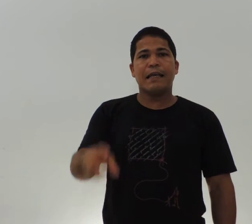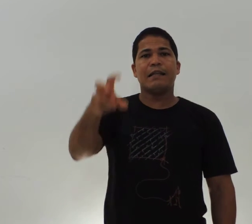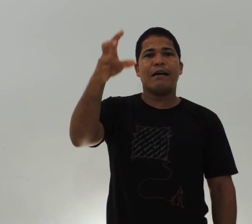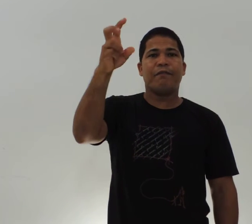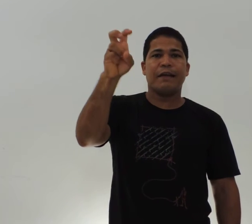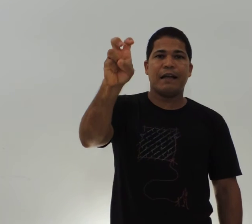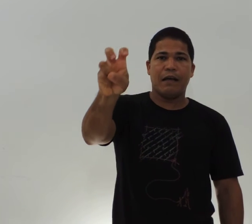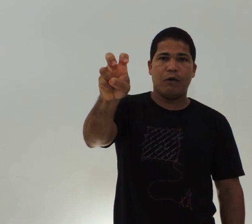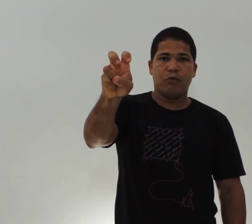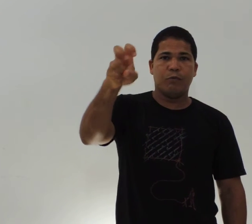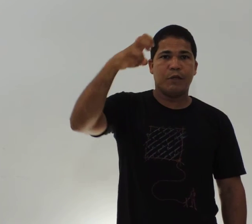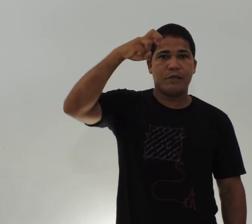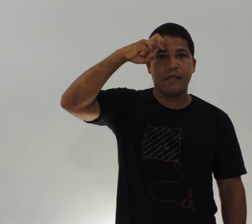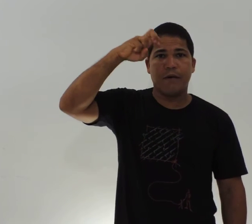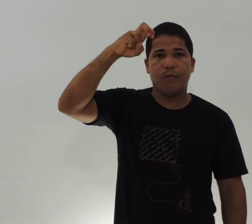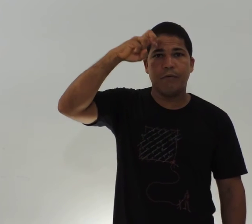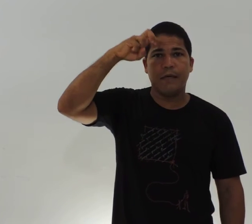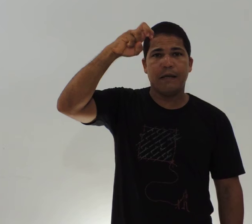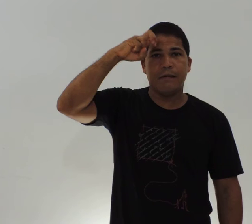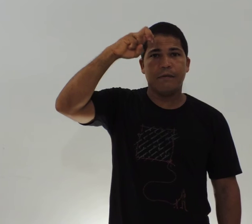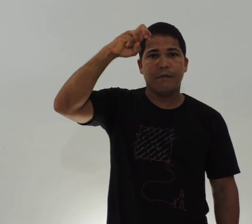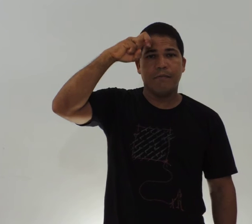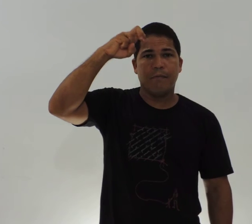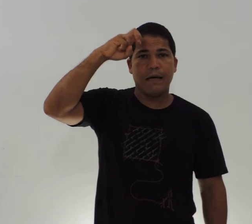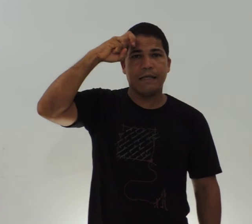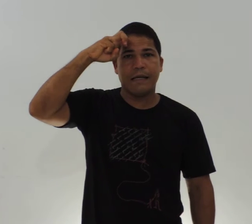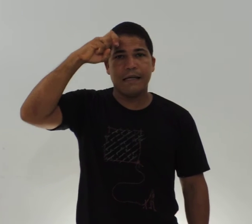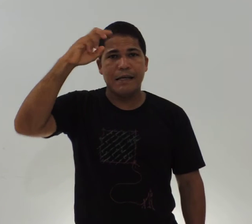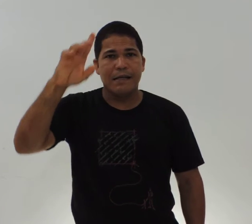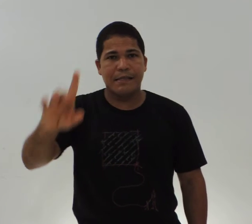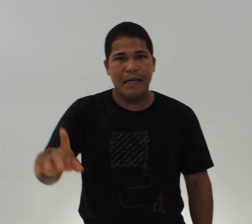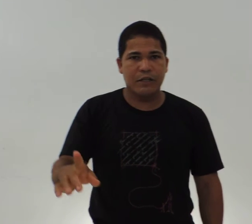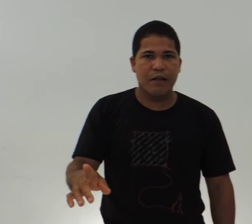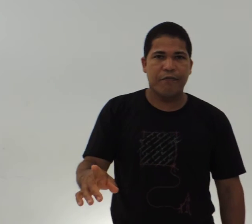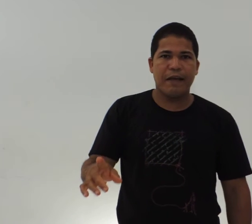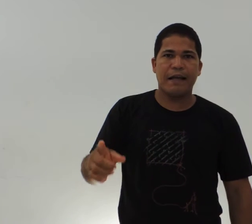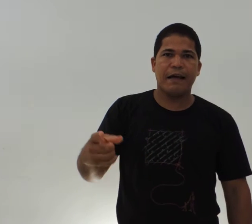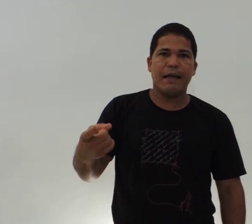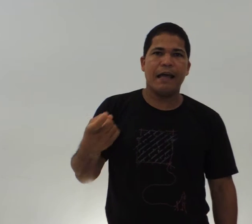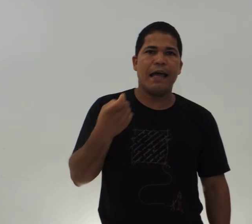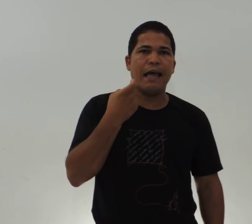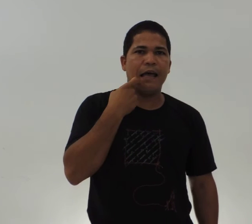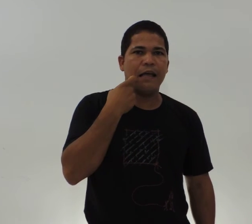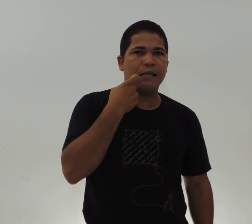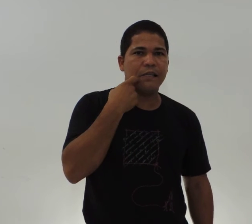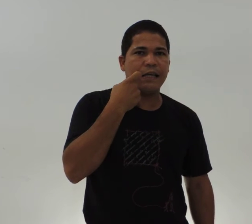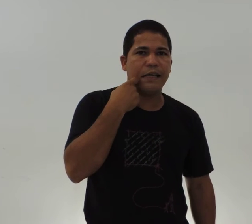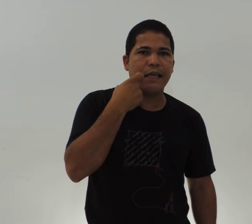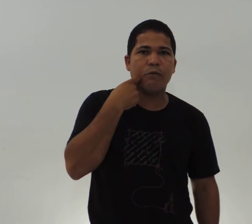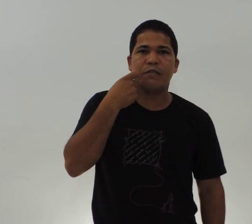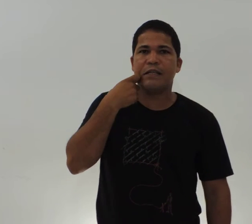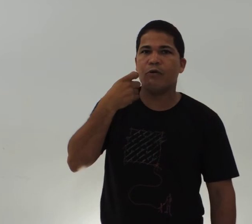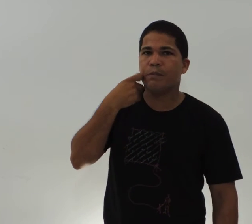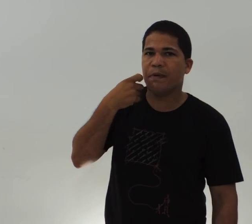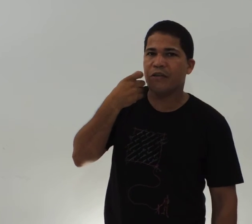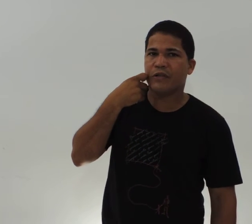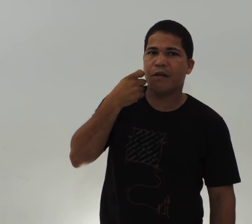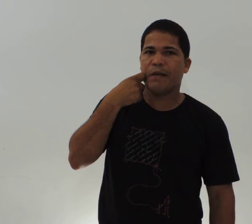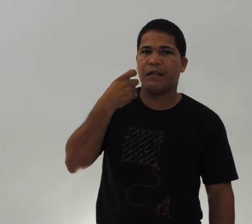quinta-feira é o número 5, e vai ser aqui. Sexta-feira é esse aqui, que é o sinal de peixe também,